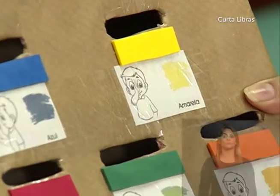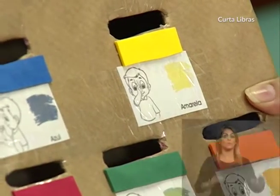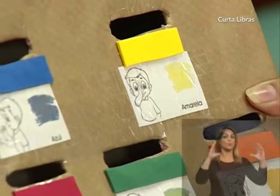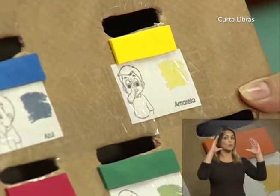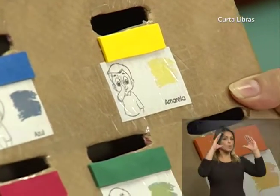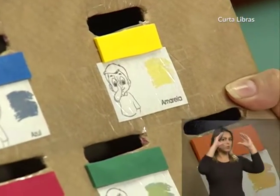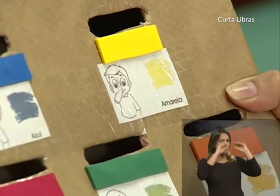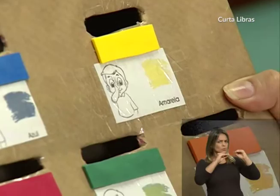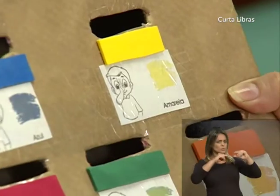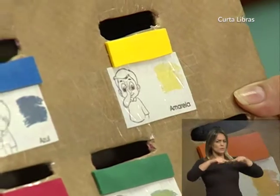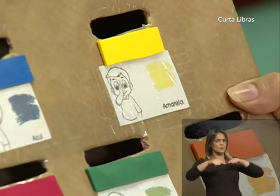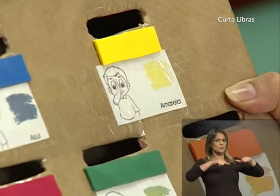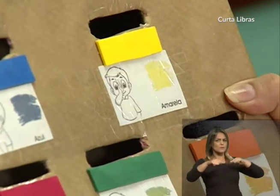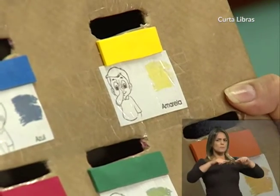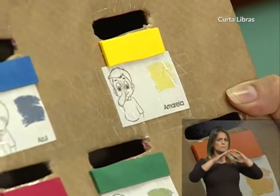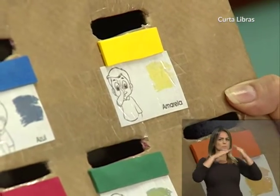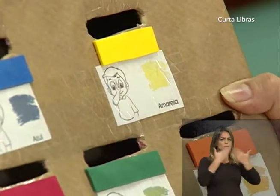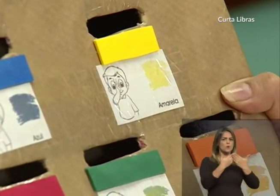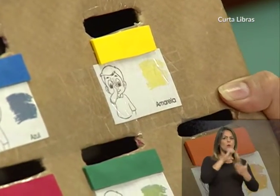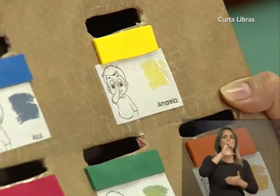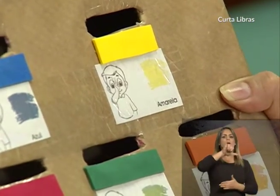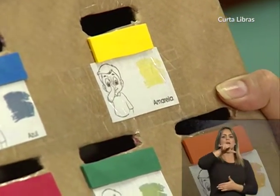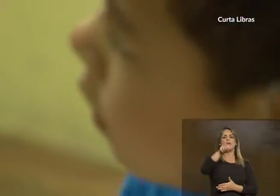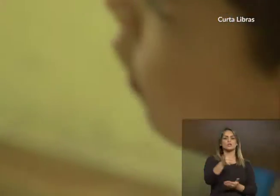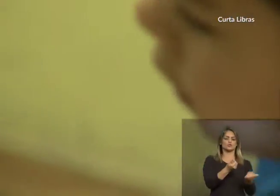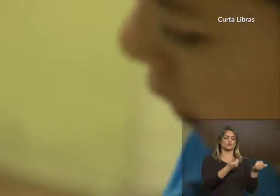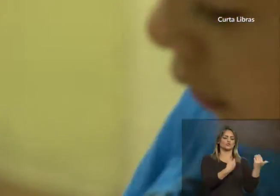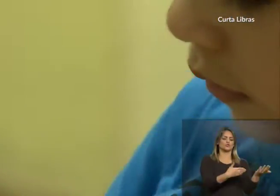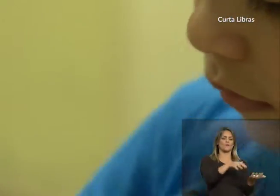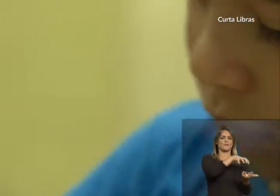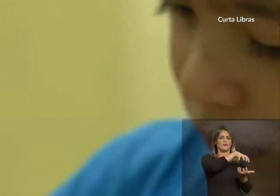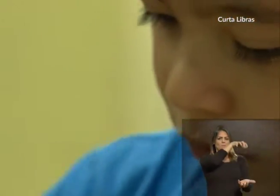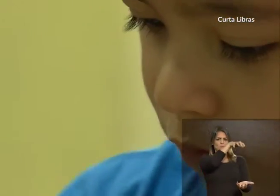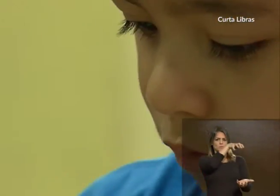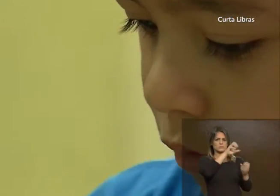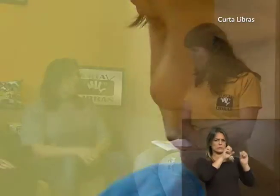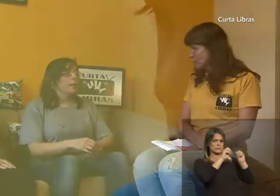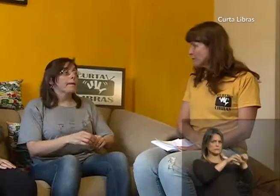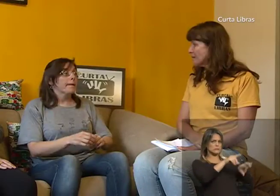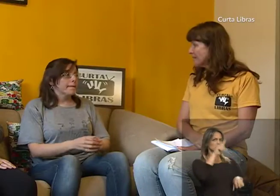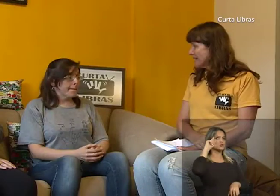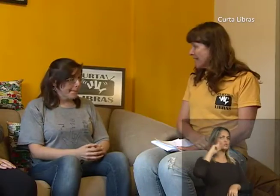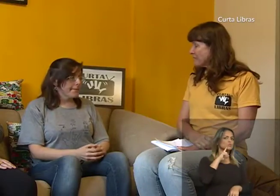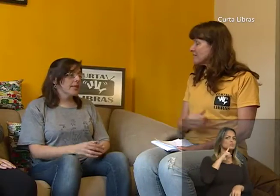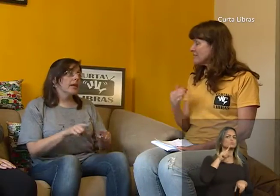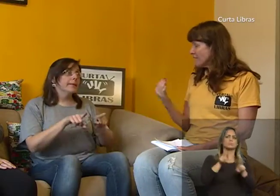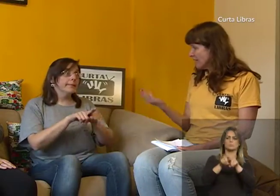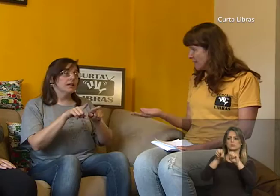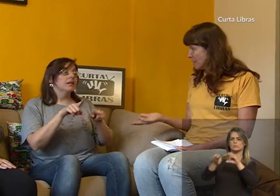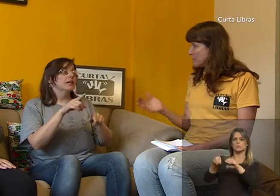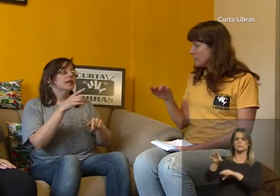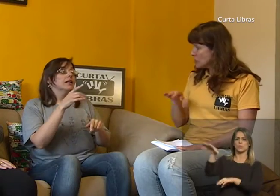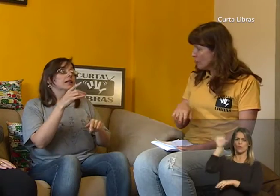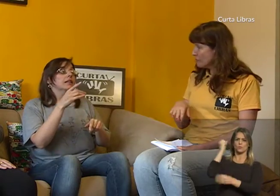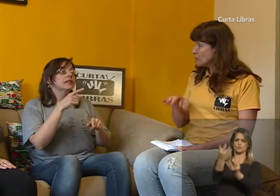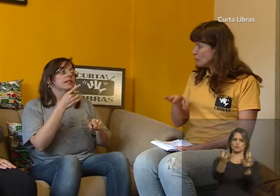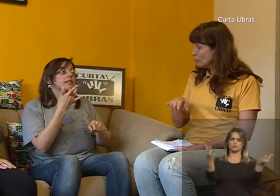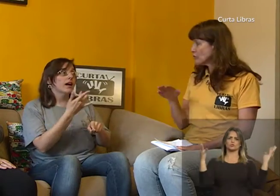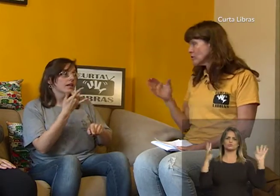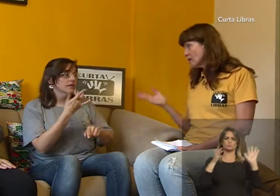Esse é um turno que você tem, mas à noite você atua na escola de jovens e adultos. Você ensina libras para jovens, surdos e